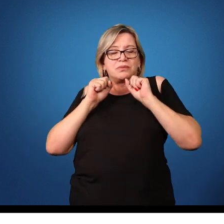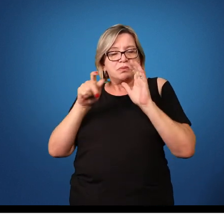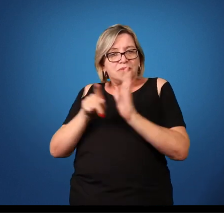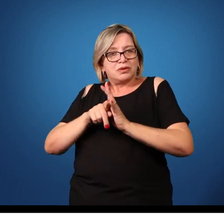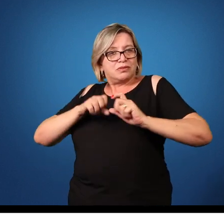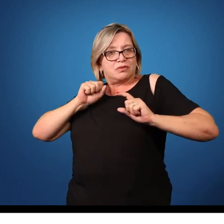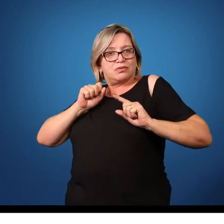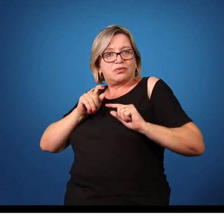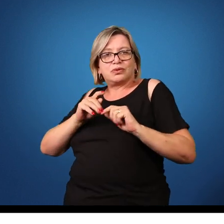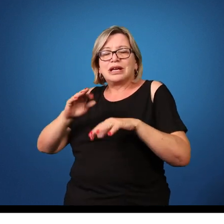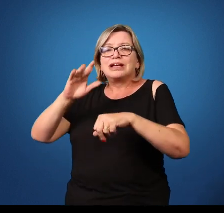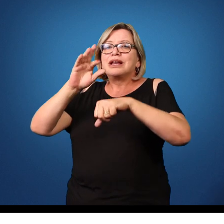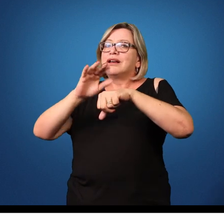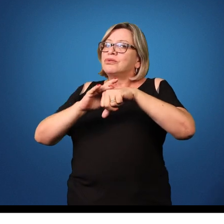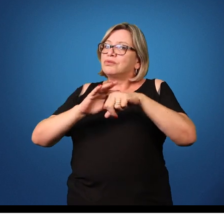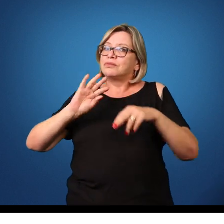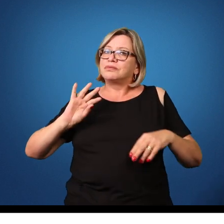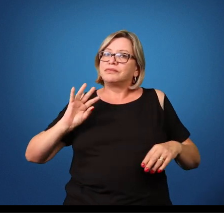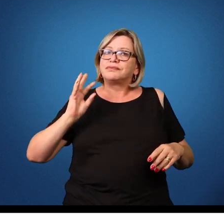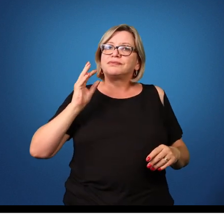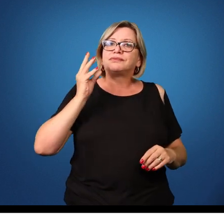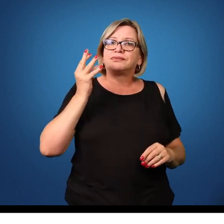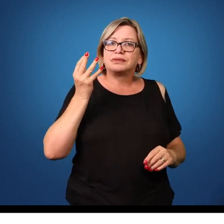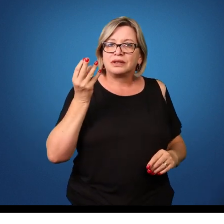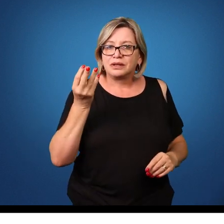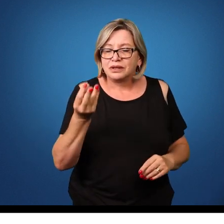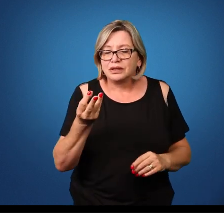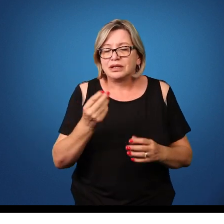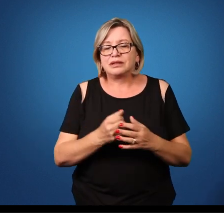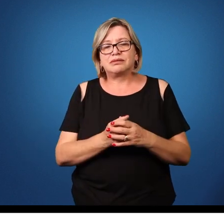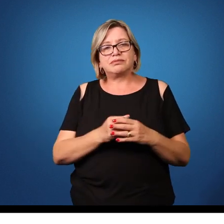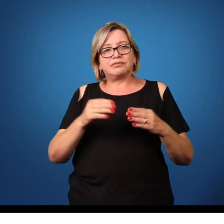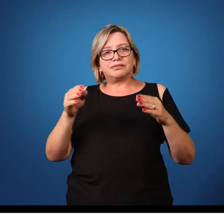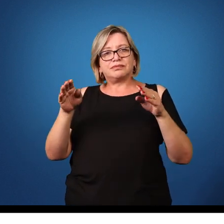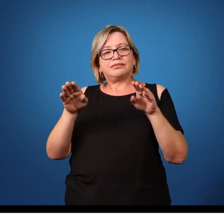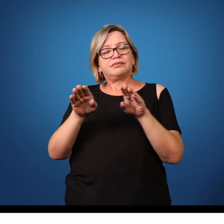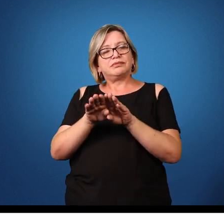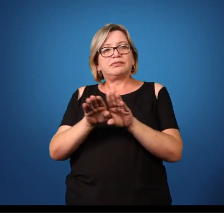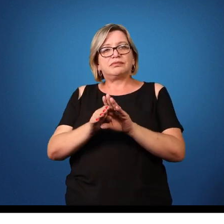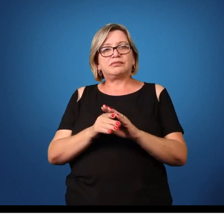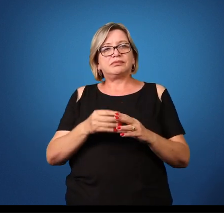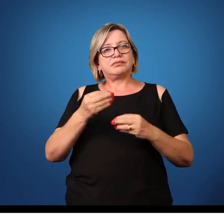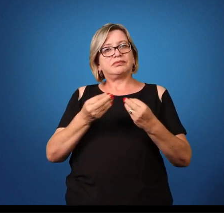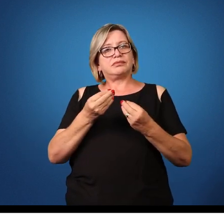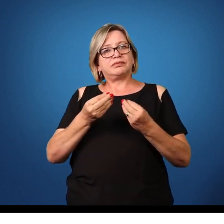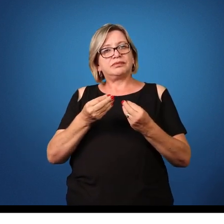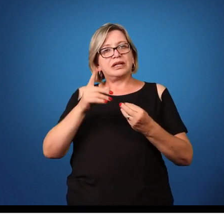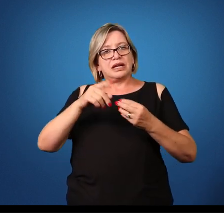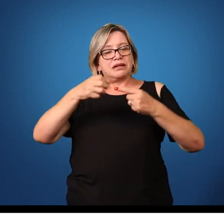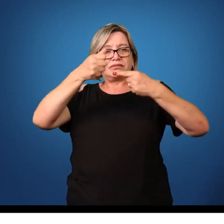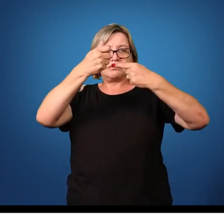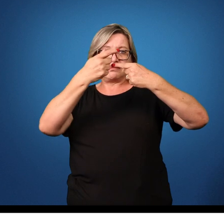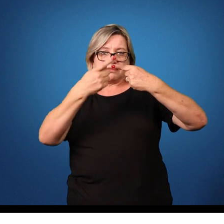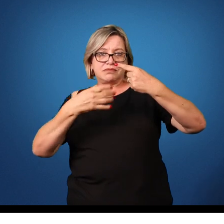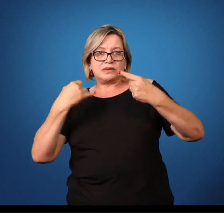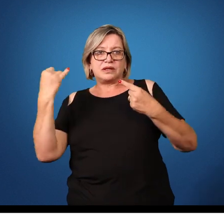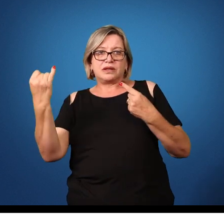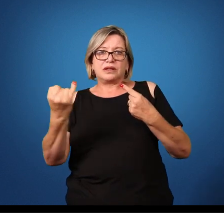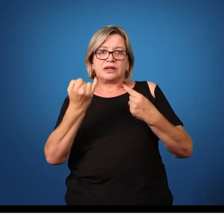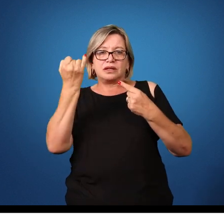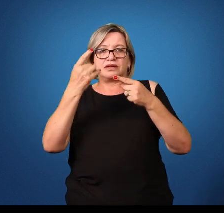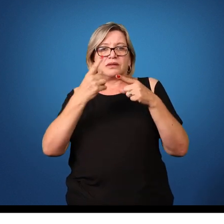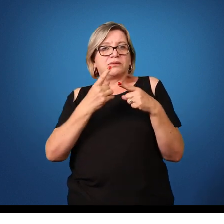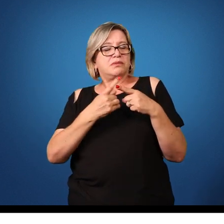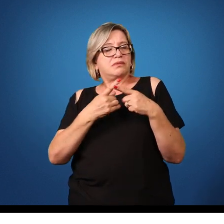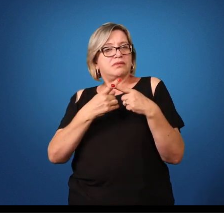agentes etiológicos desse filo. Então, isso é uma característica importante pelo fato